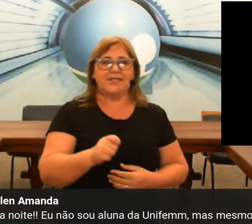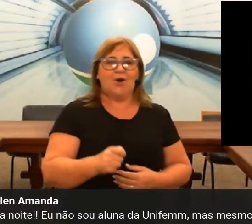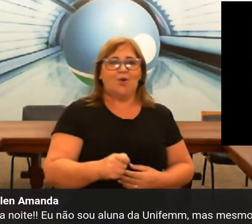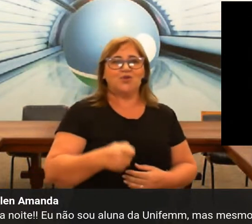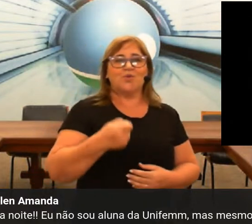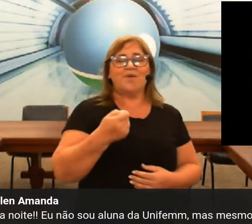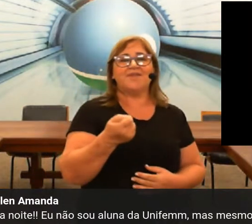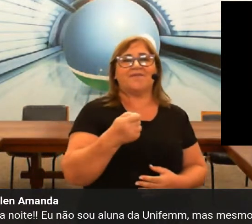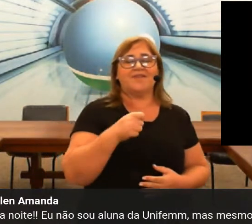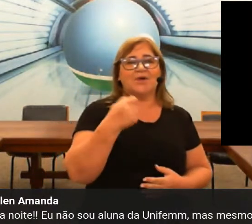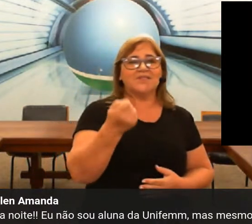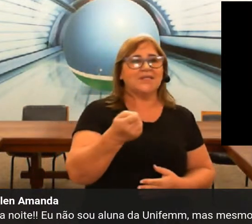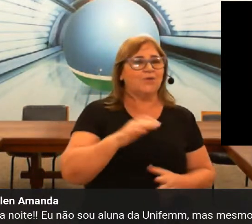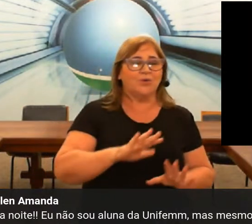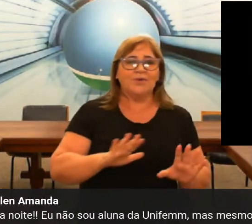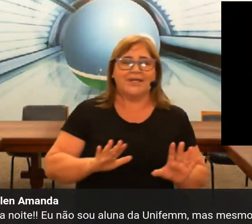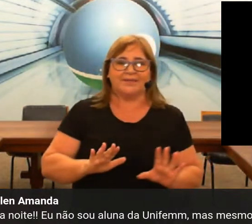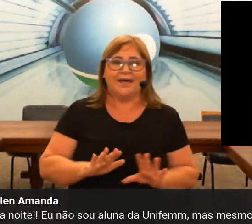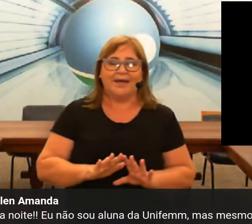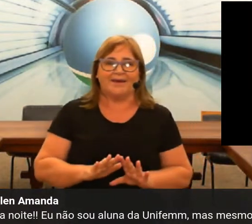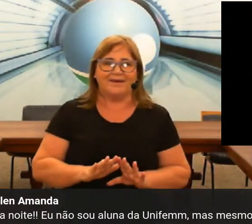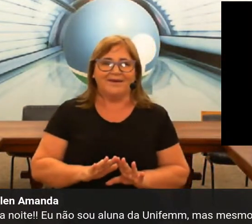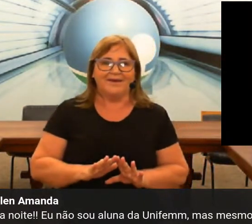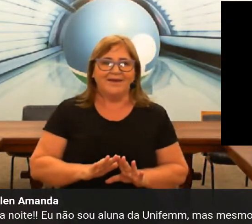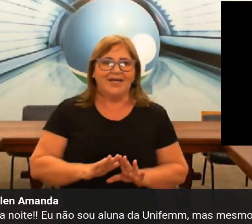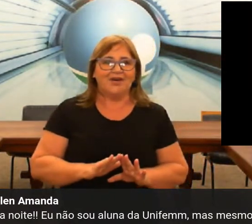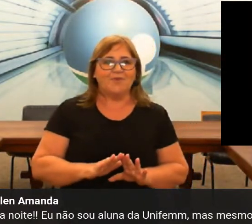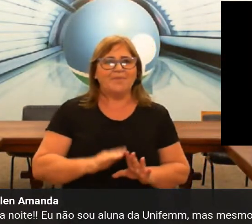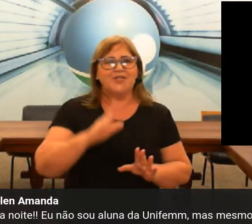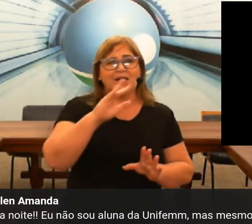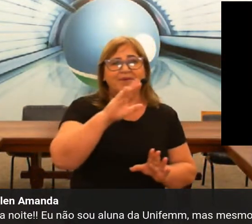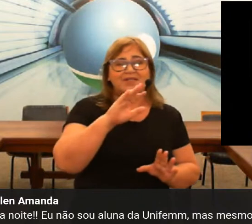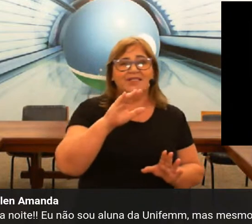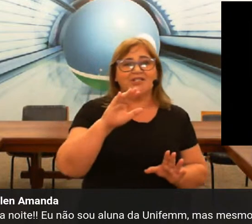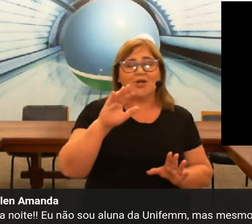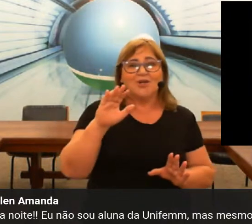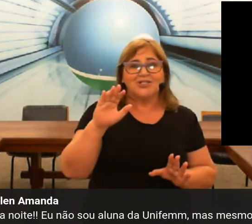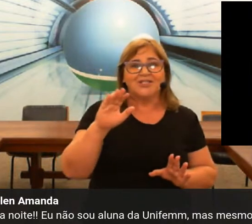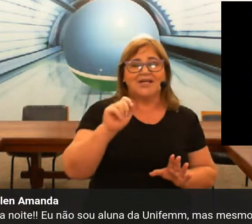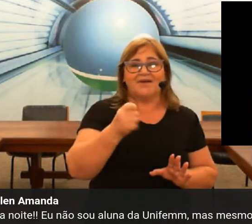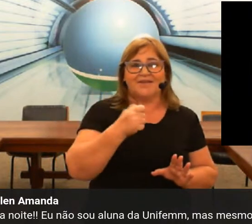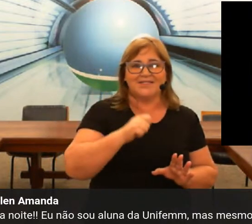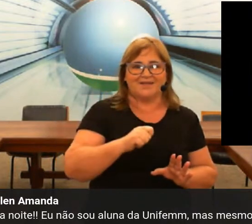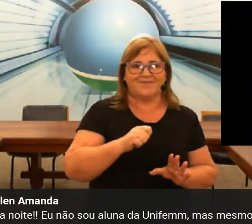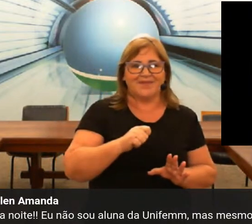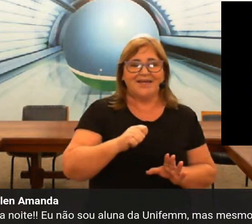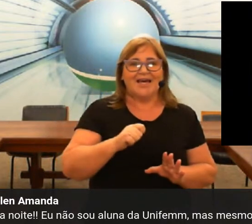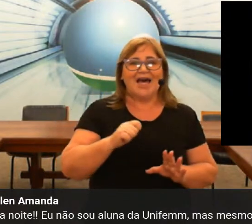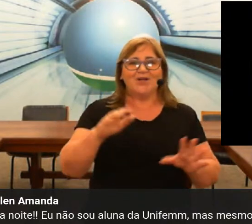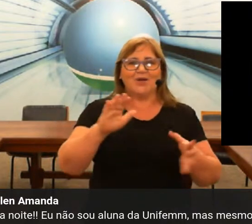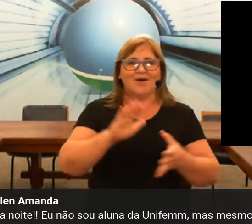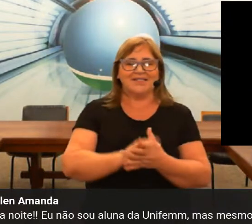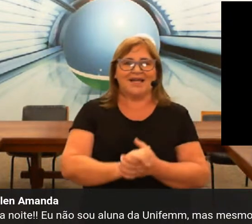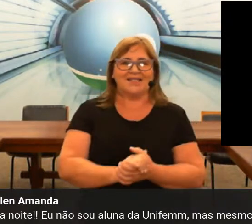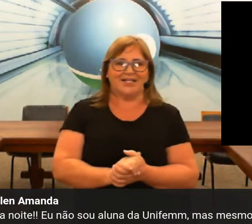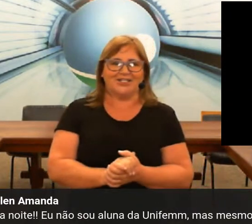se o surdo me fizer um sinal e eu não entender, eu vou pedir ele para fazer datilologia e ele vai fazer. Aí outra coisa interessante.